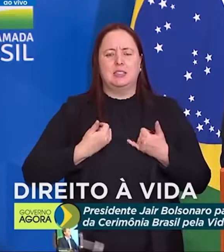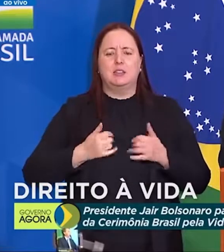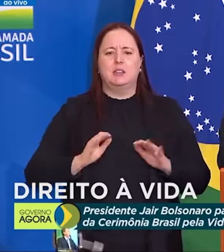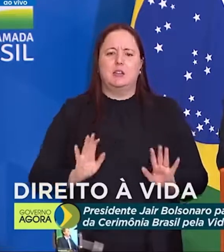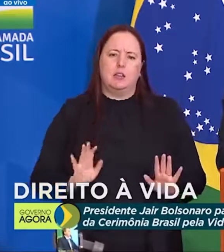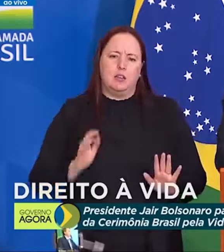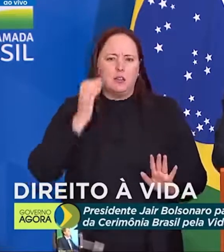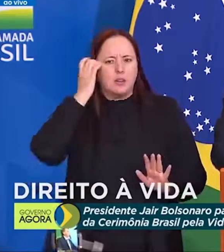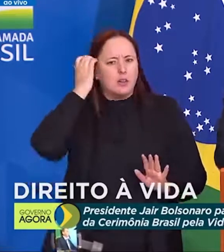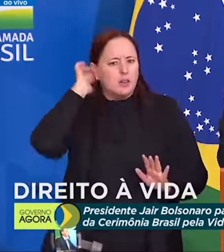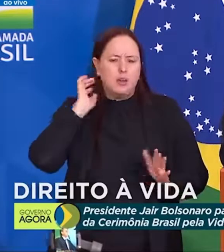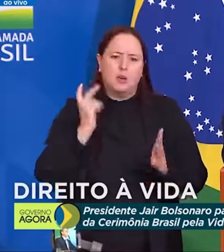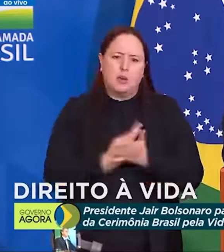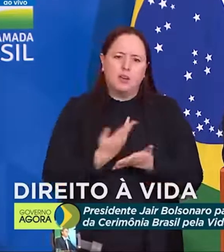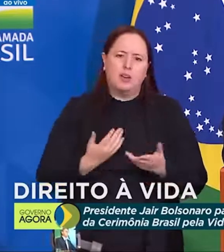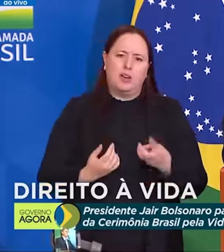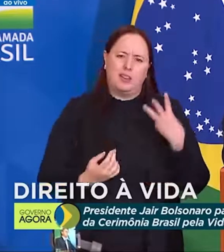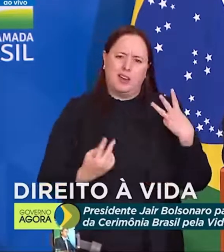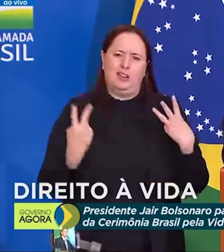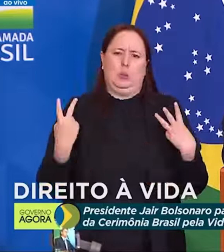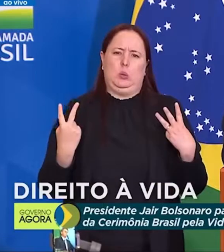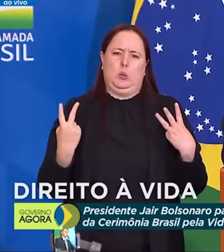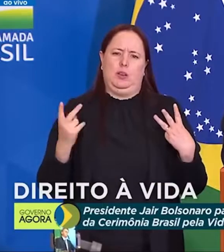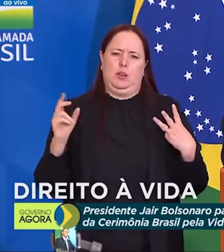Olha, o que aconteceu agora, 3 a 2,